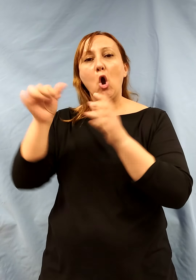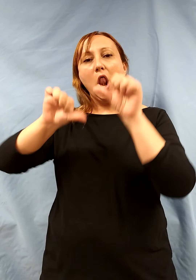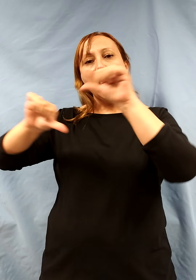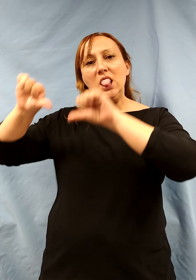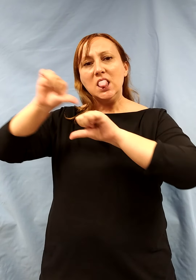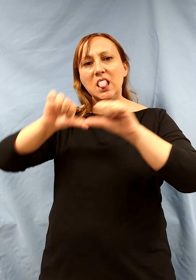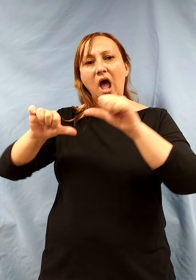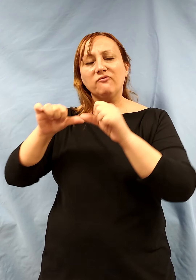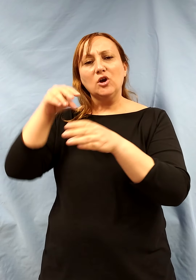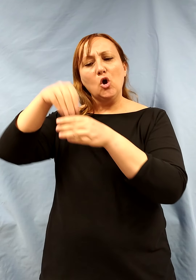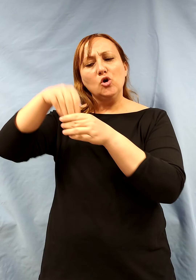¡Vamos! ¡Vamos!